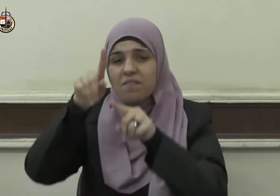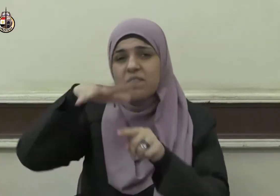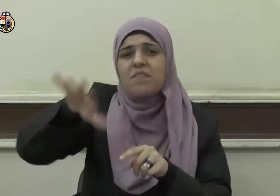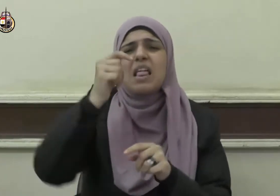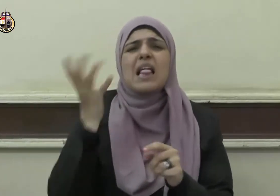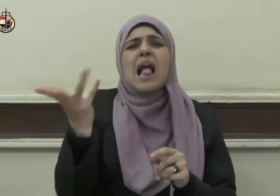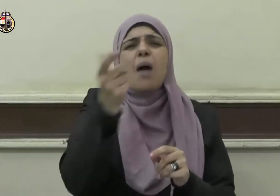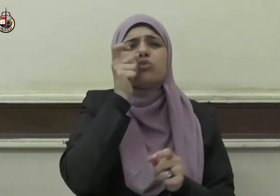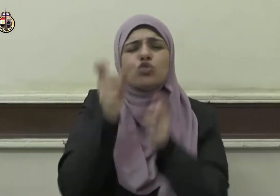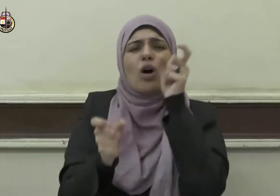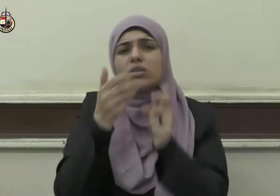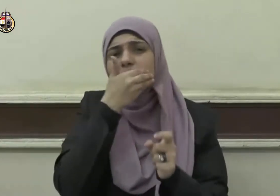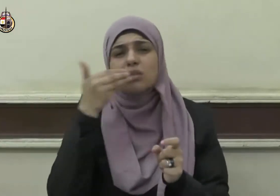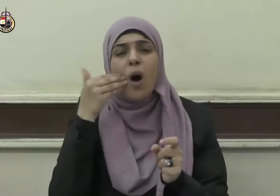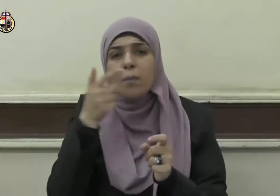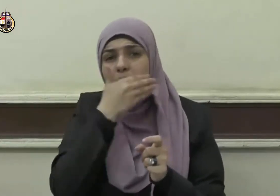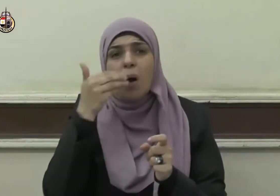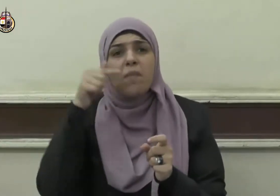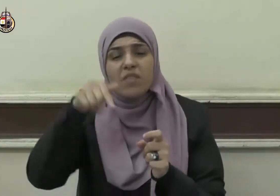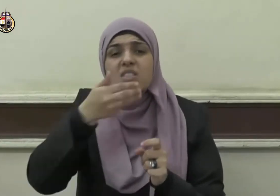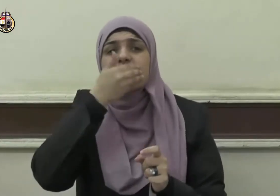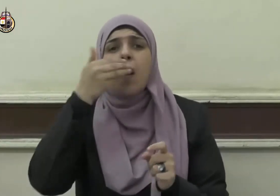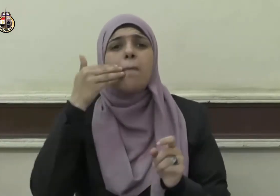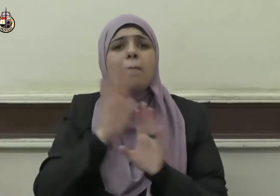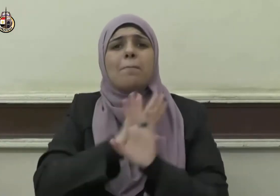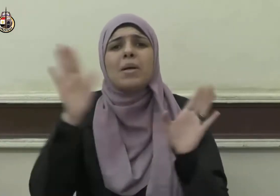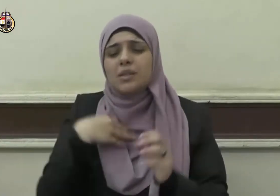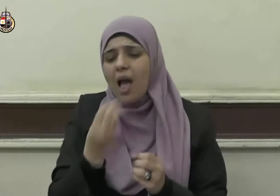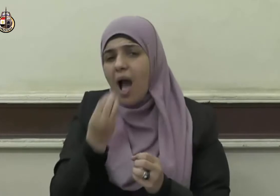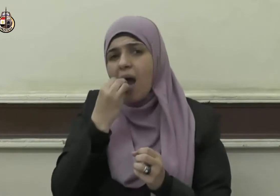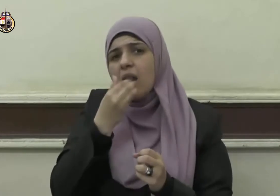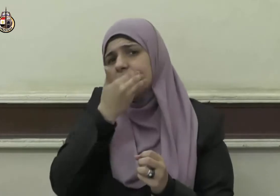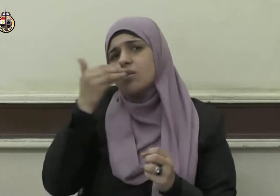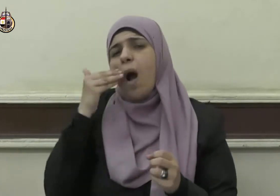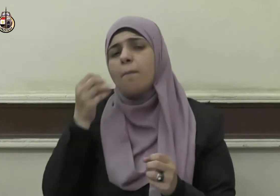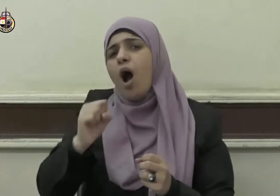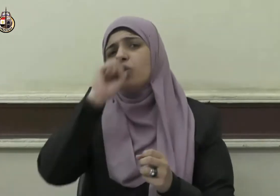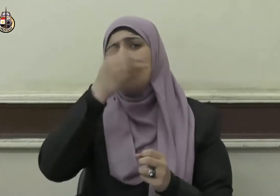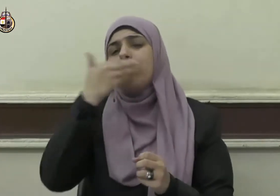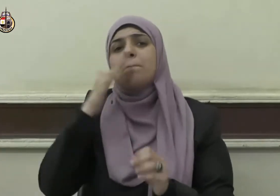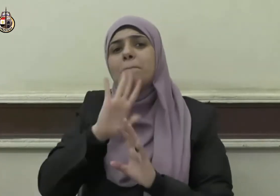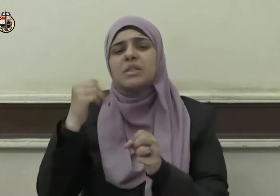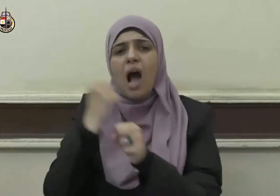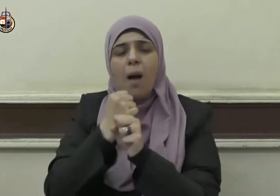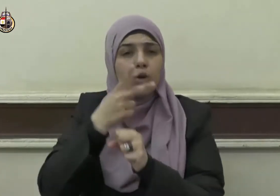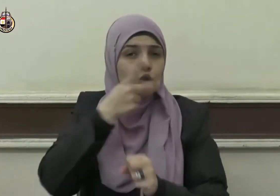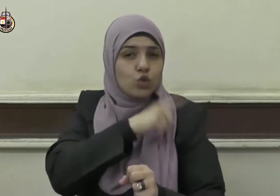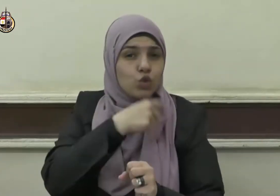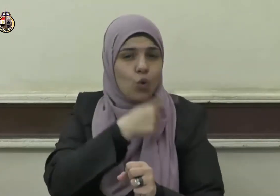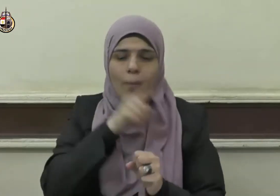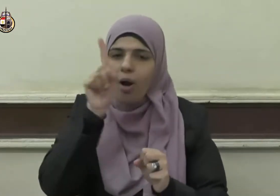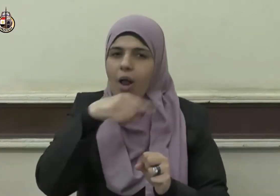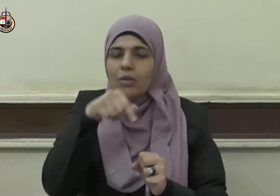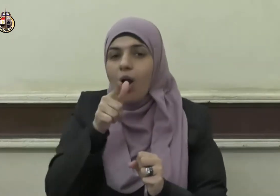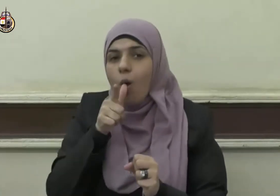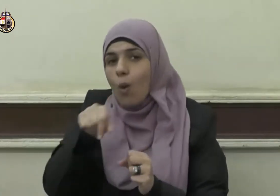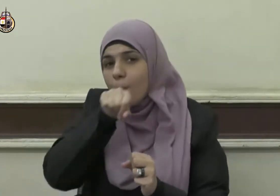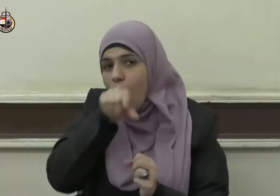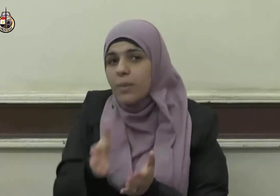ليس له من صيامه إلا الجوع والعطش يقول صلى الله عليه وسلم